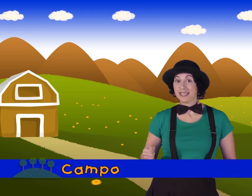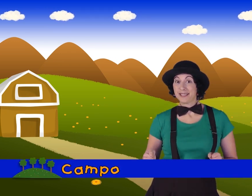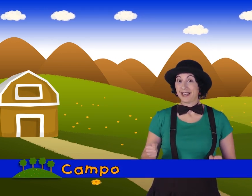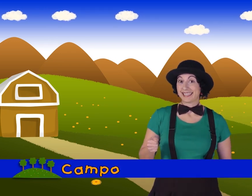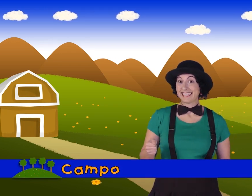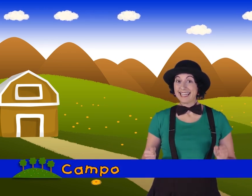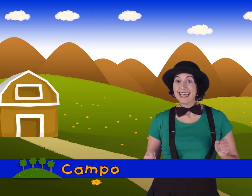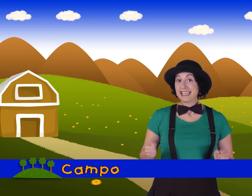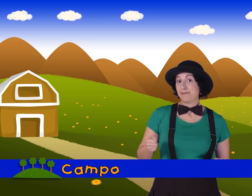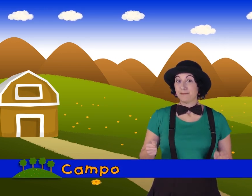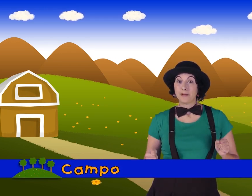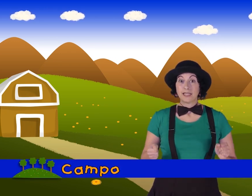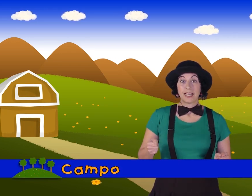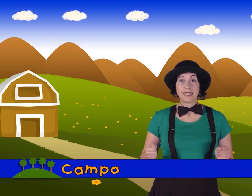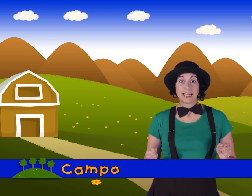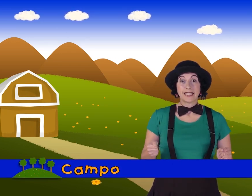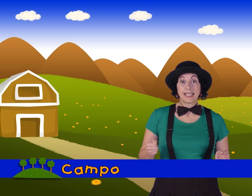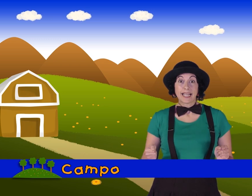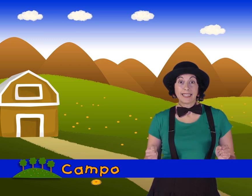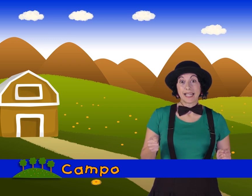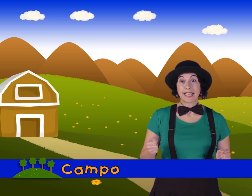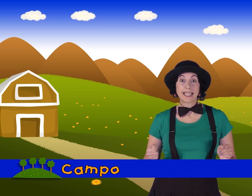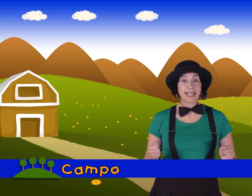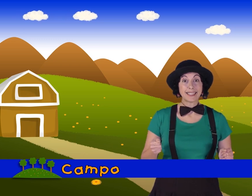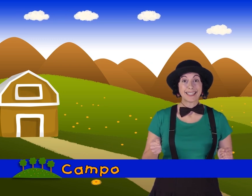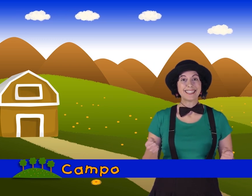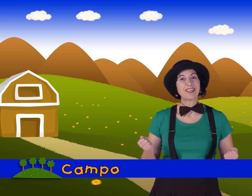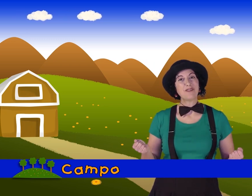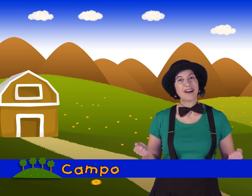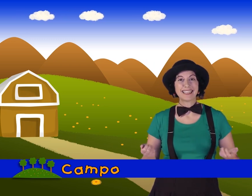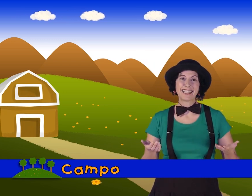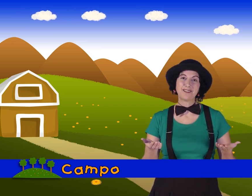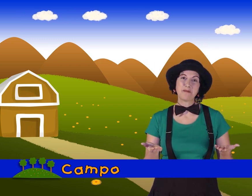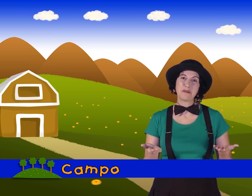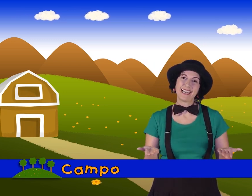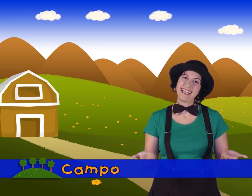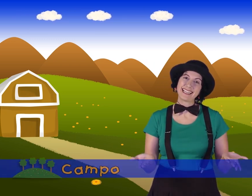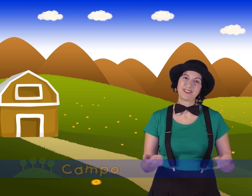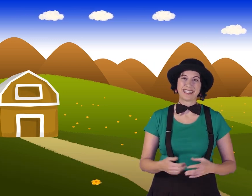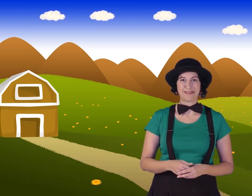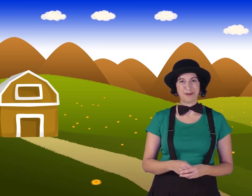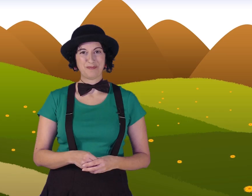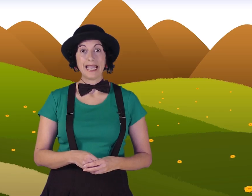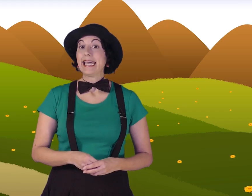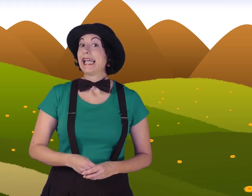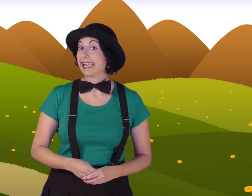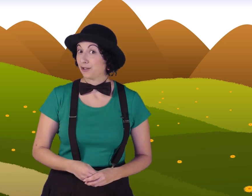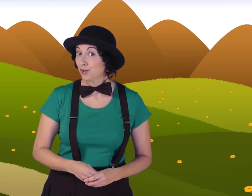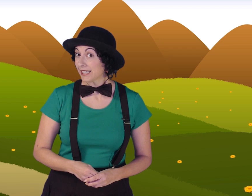pequeña malandita y, anda, anda, anda, anda, anda, que andarás. Llegó hasta donde vivía el ratón de campo. El ratón de